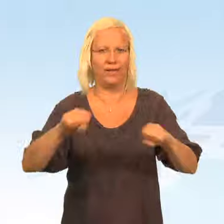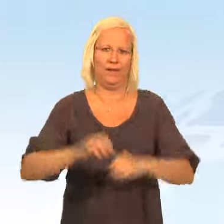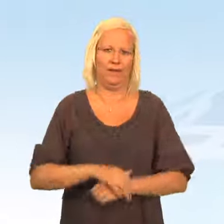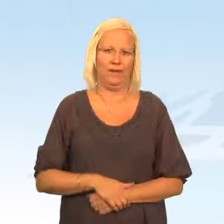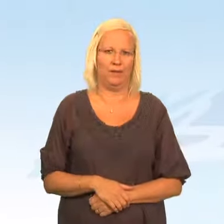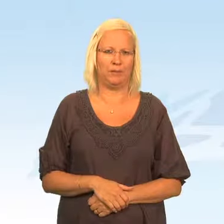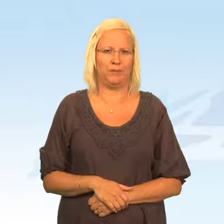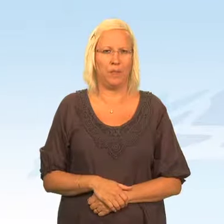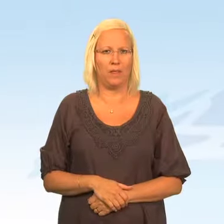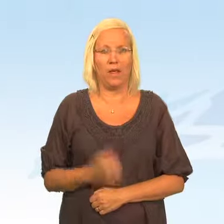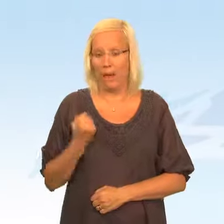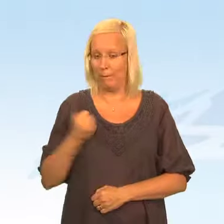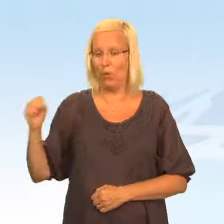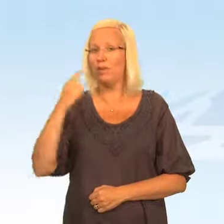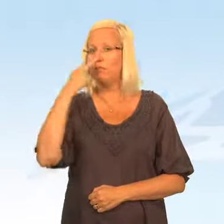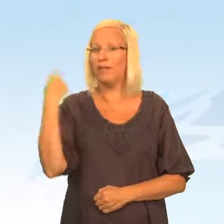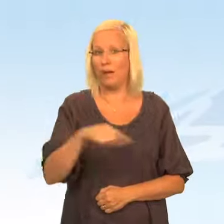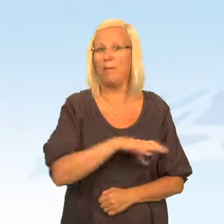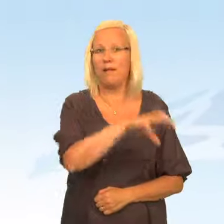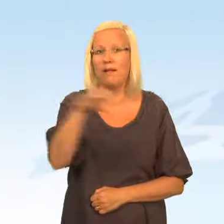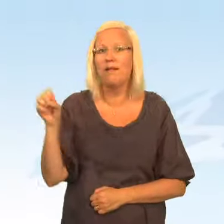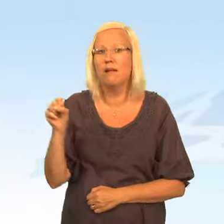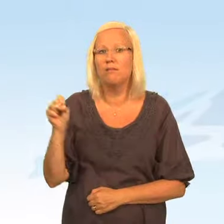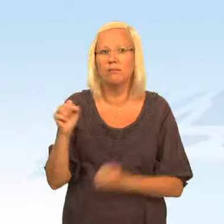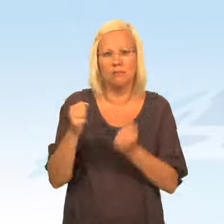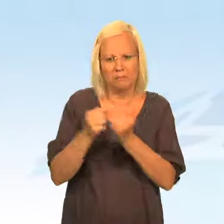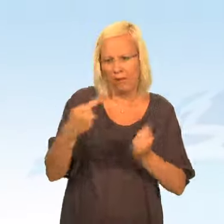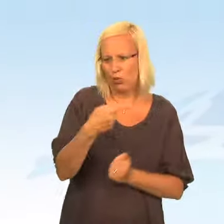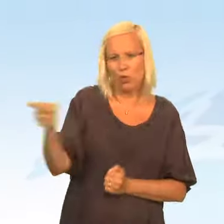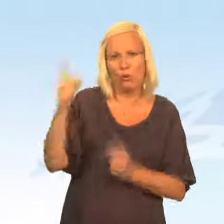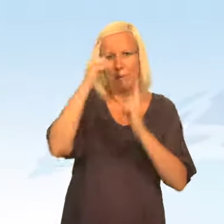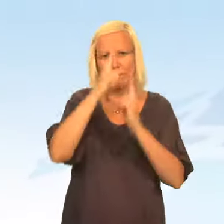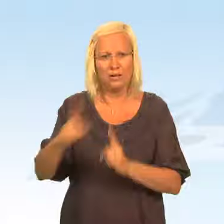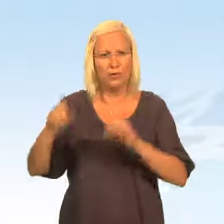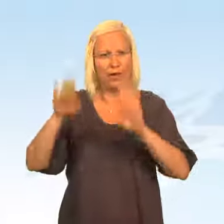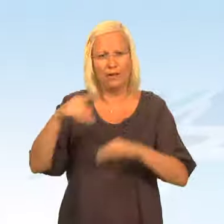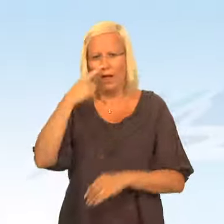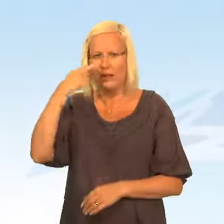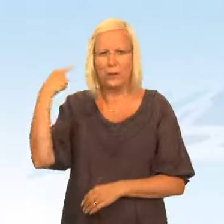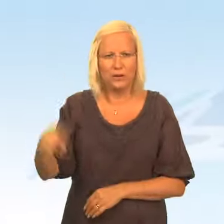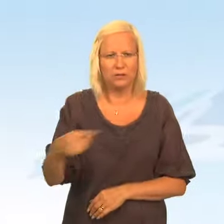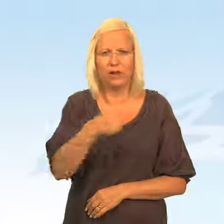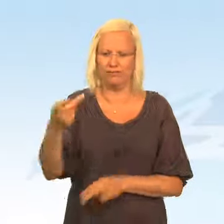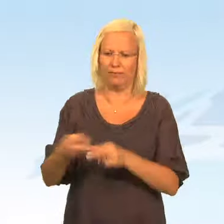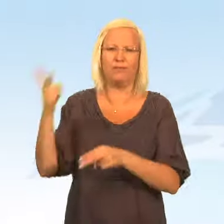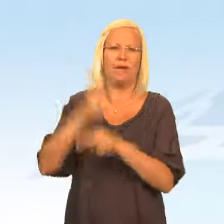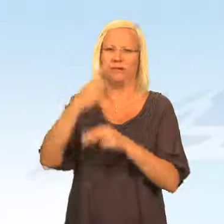effektivare. Brottslighet drabbar alla, men redan utsatta människor drabbas allra